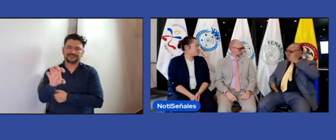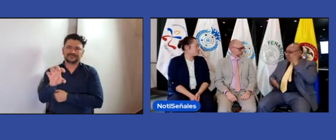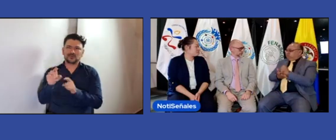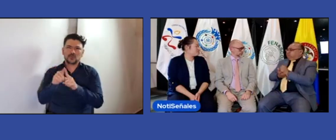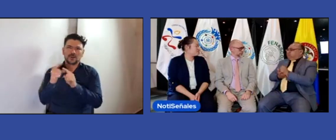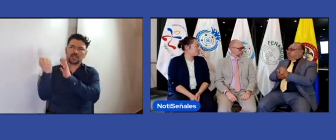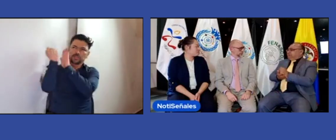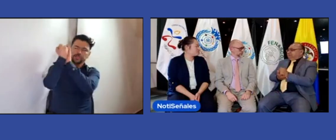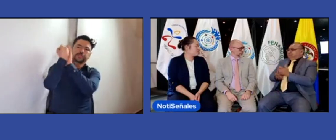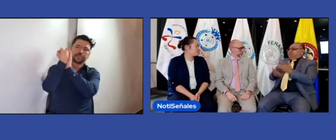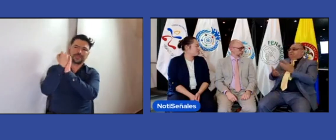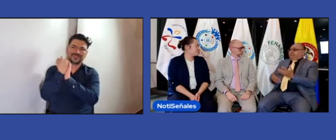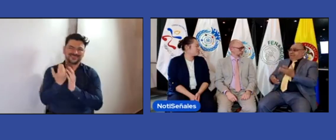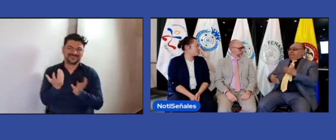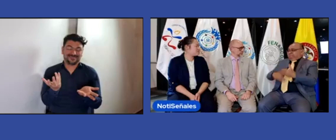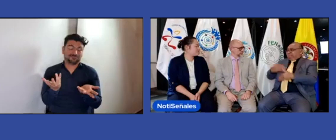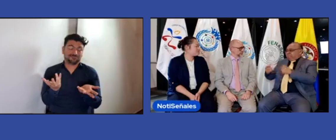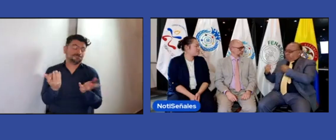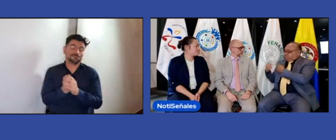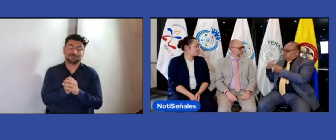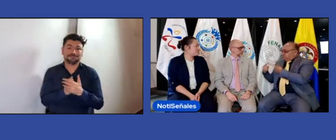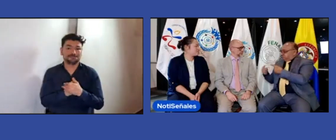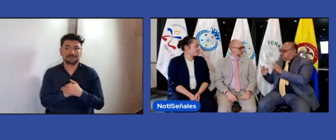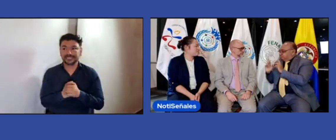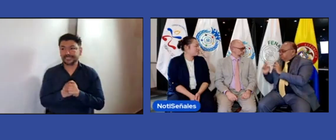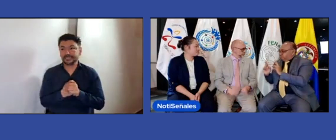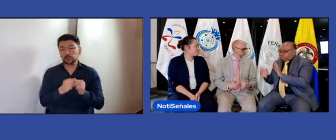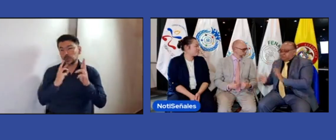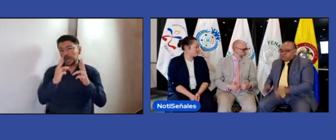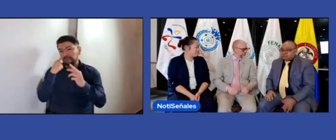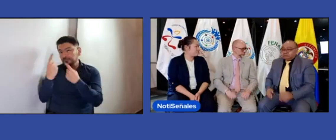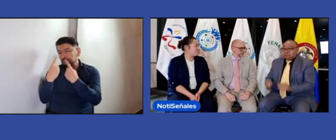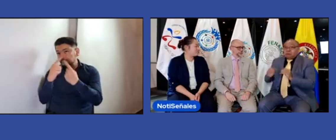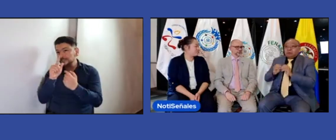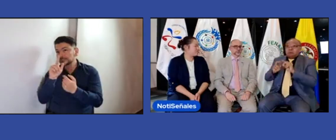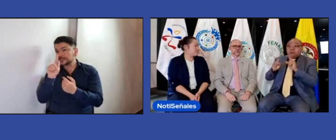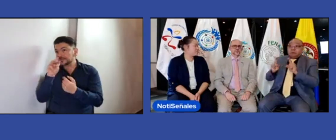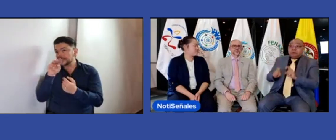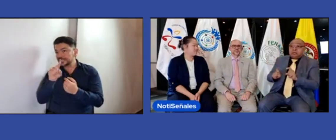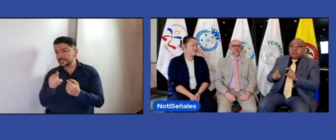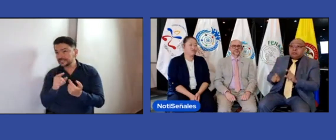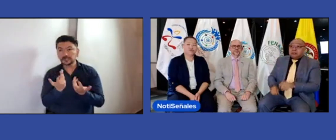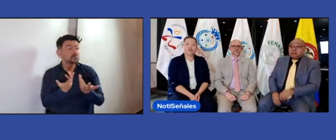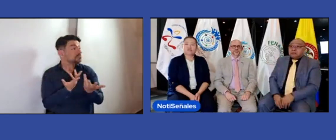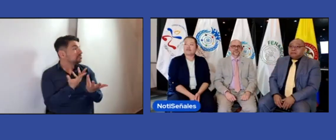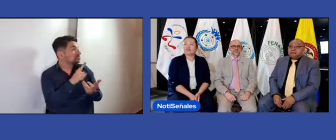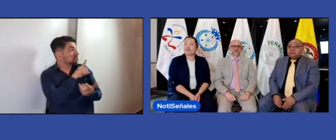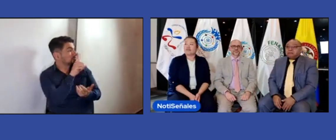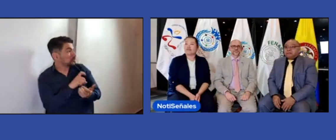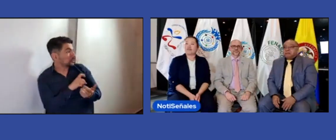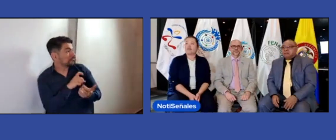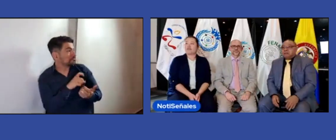eso es estigmatizarnos un poco más de lo que ya estamos entonces podemos trabajar de ahora en adelante con Joe respecto a este tema